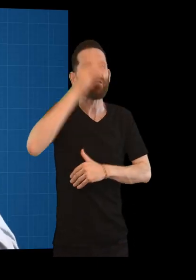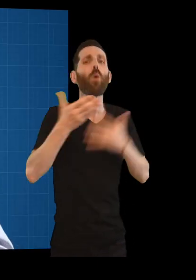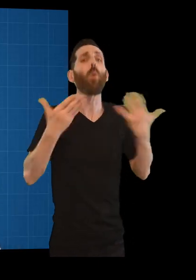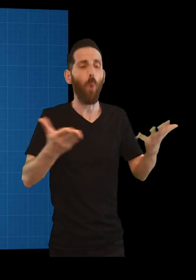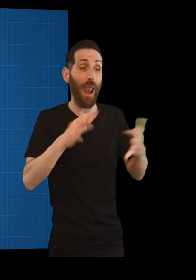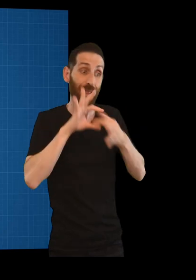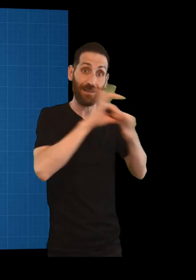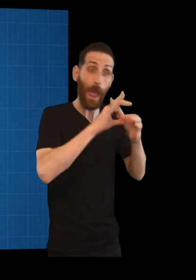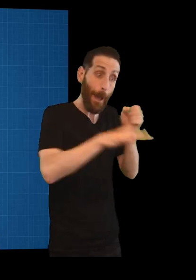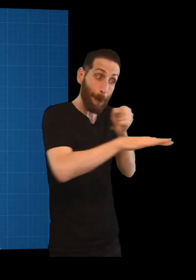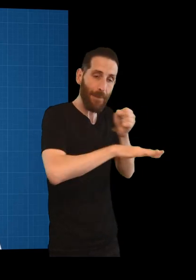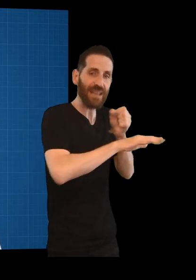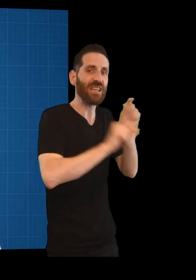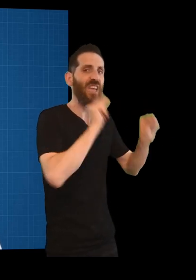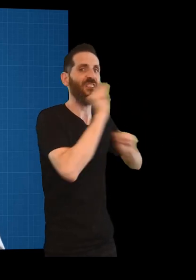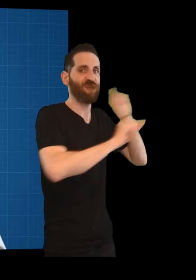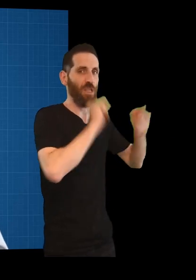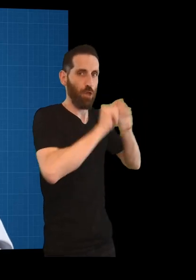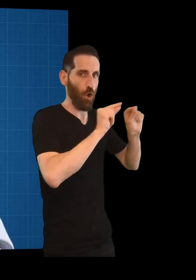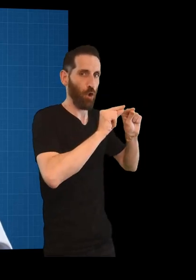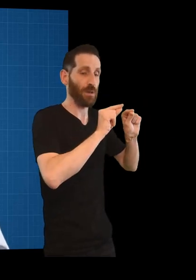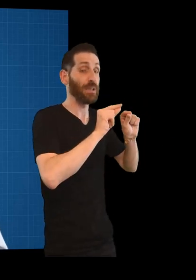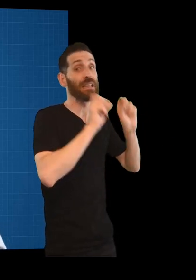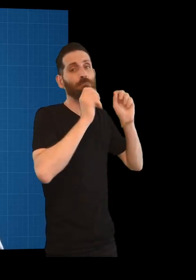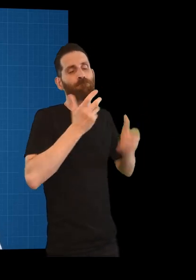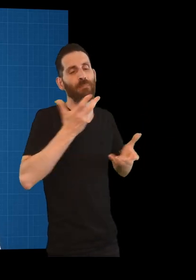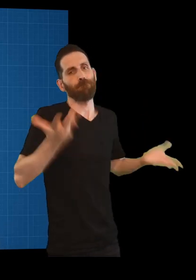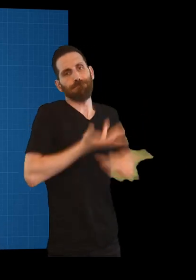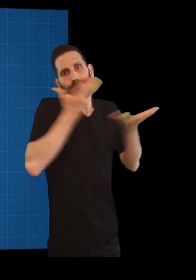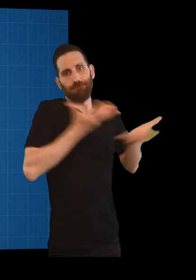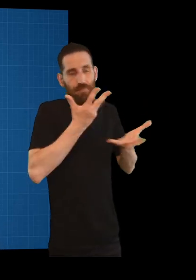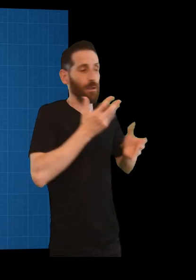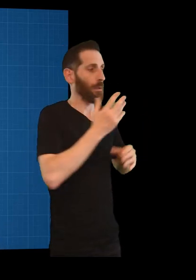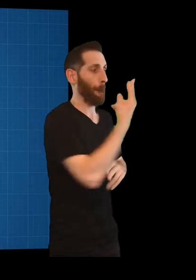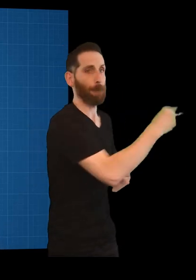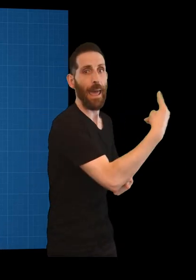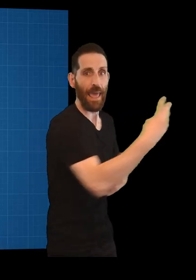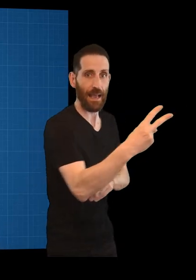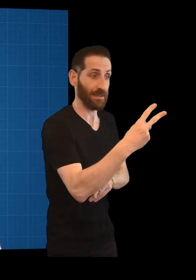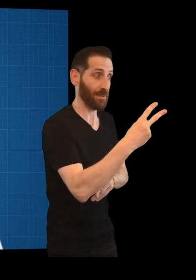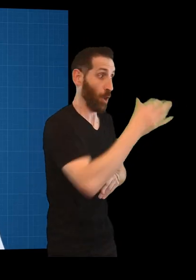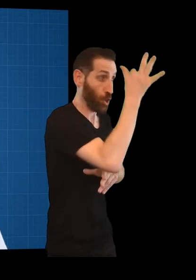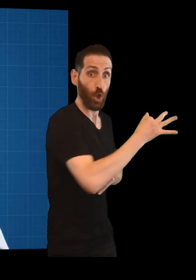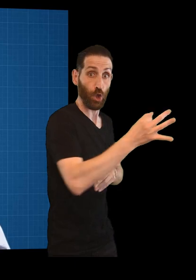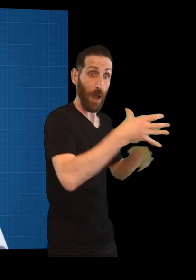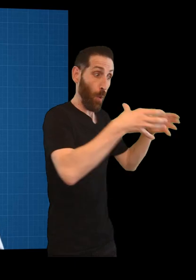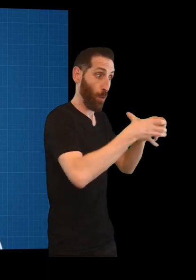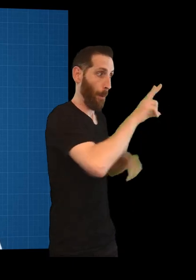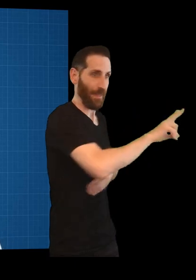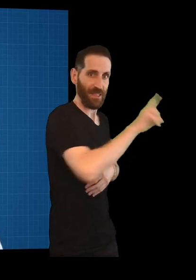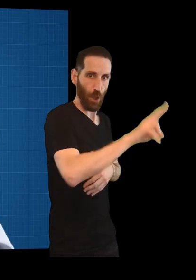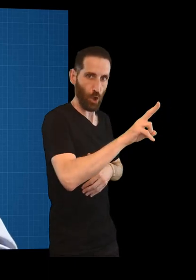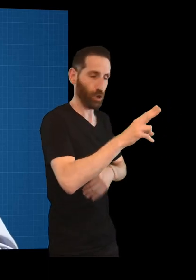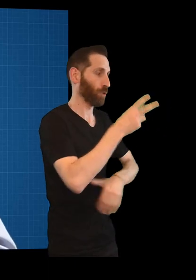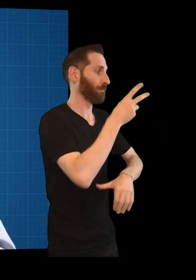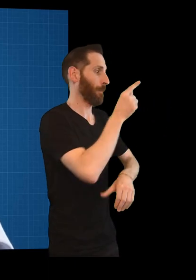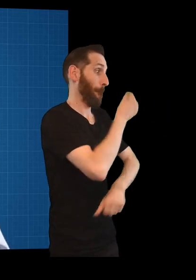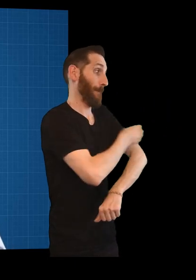plan científico baseado nas infeccións inocuas e por parellas dos 22 nenos orfos que os acompañaban co virus da